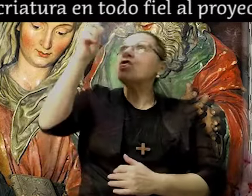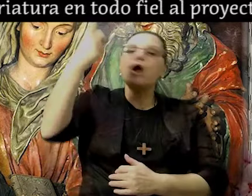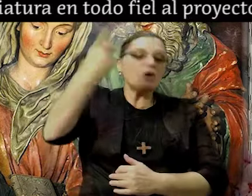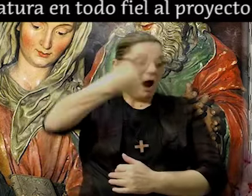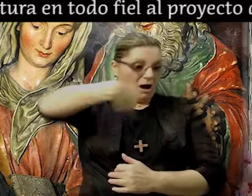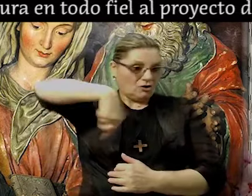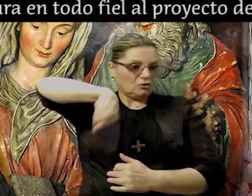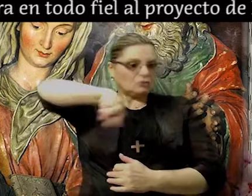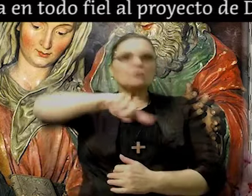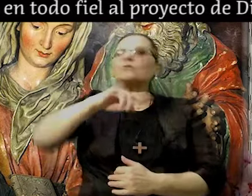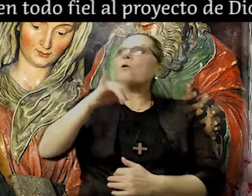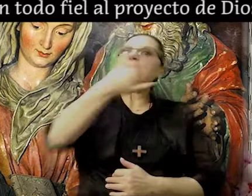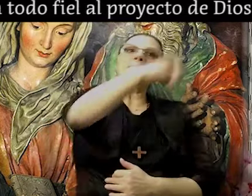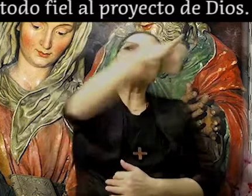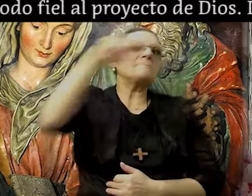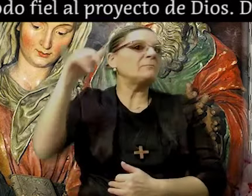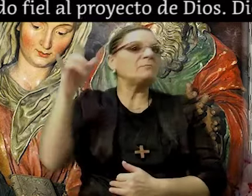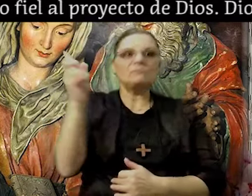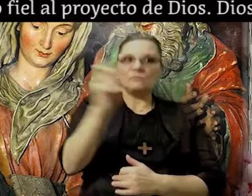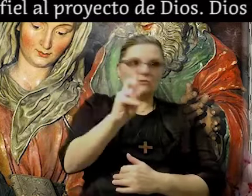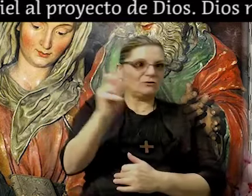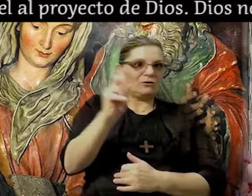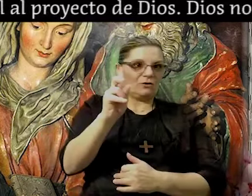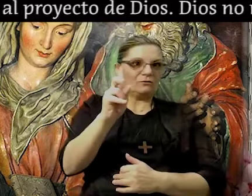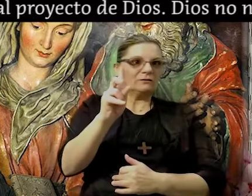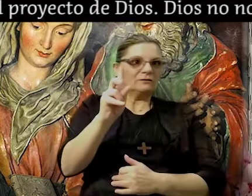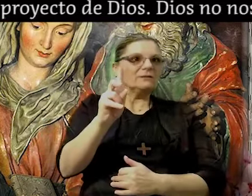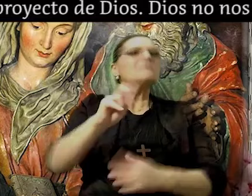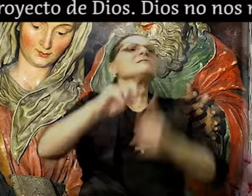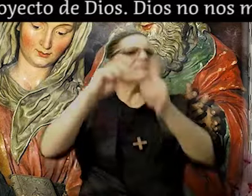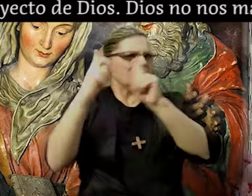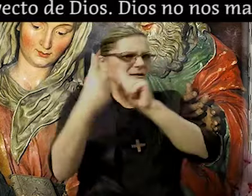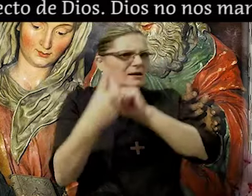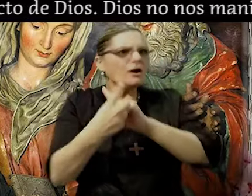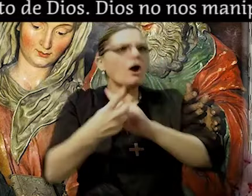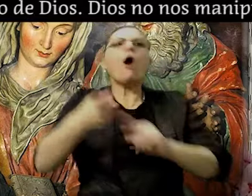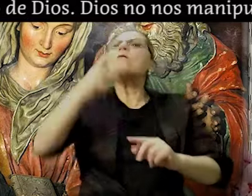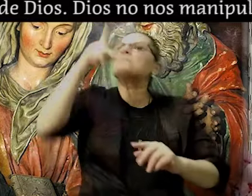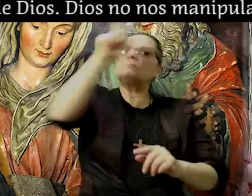Dios no nos manipula, sino que nos respeta.